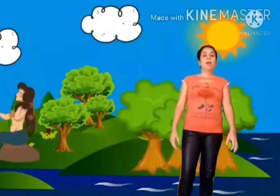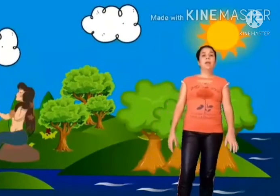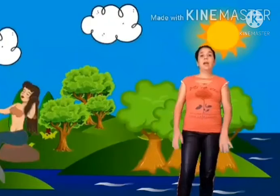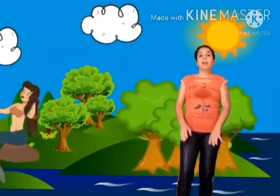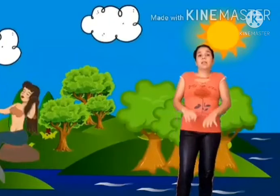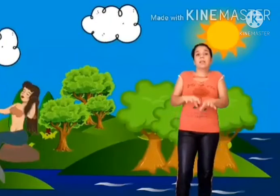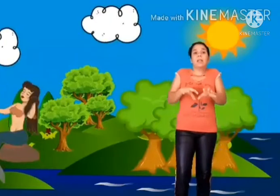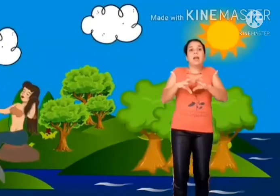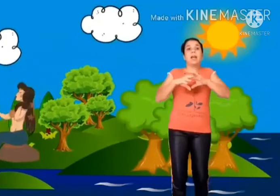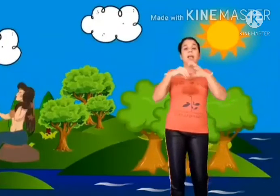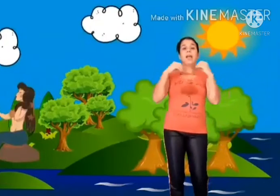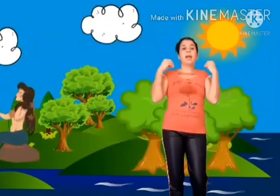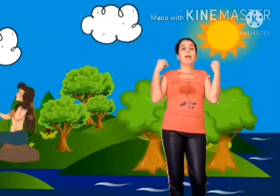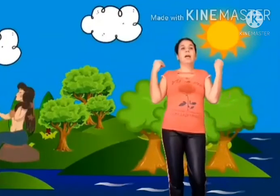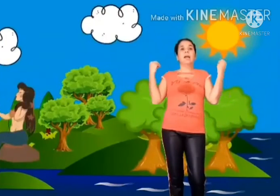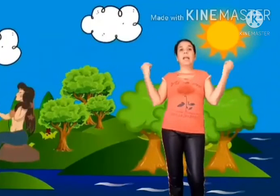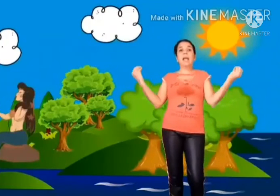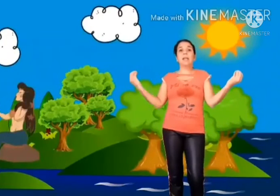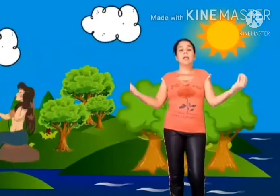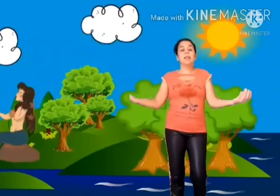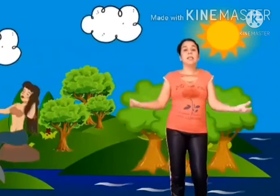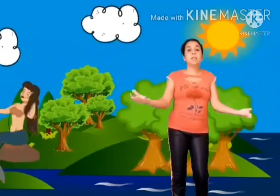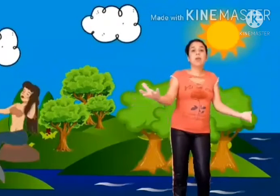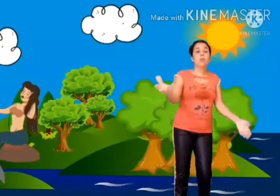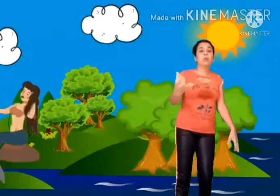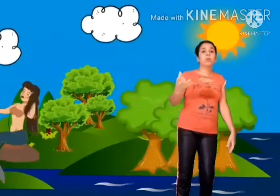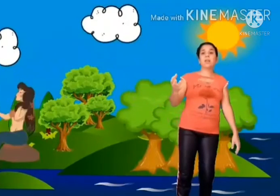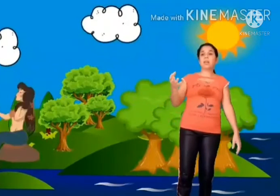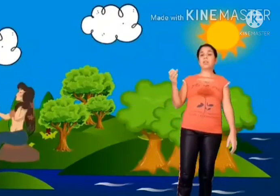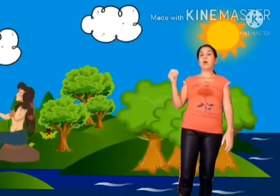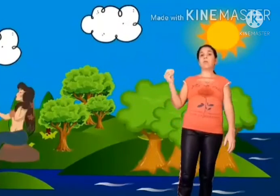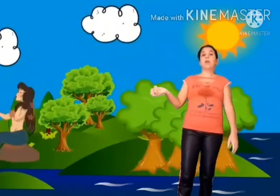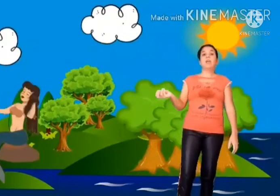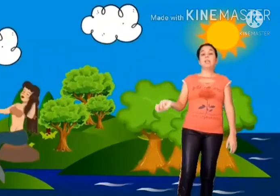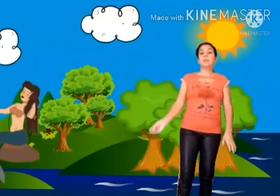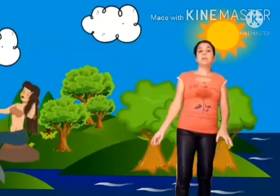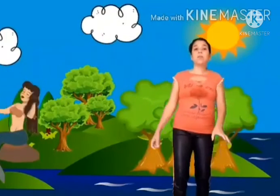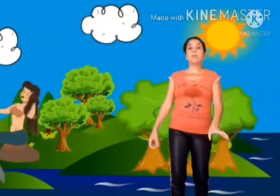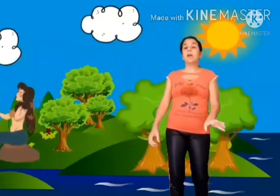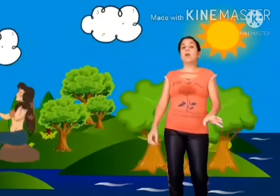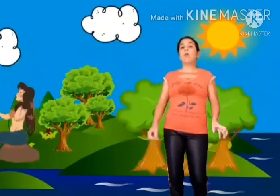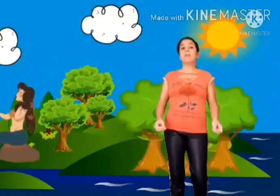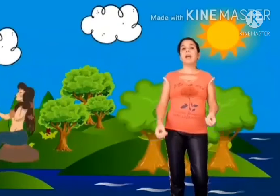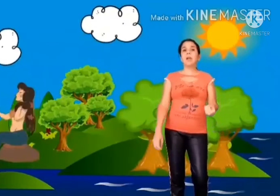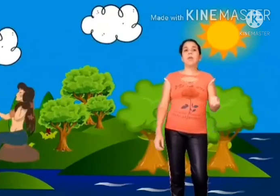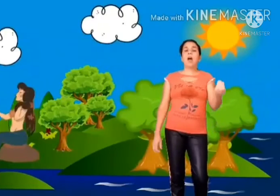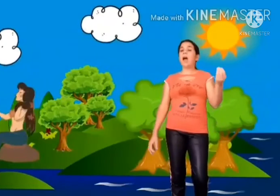E aquela lenda se espalhou por toda a região. E as pessoas começaram a